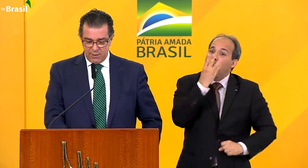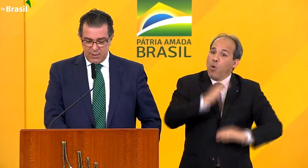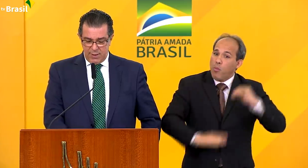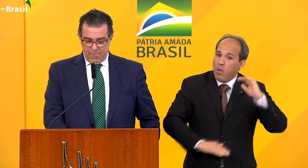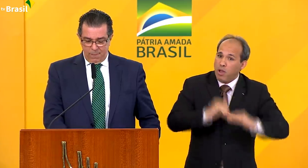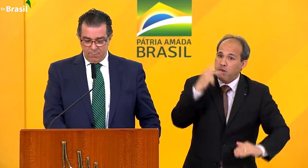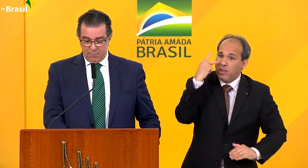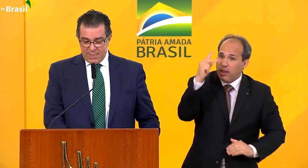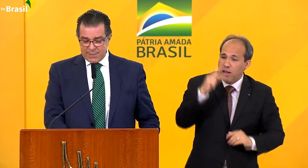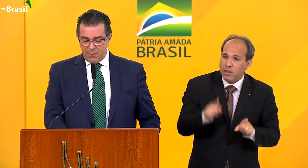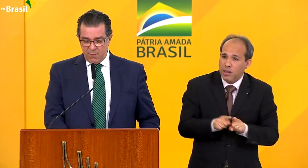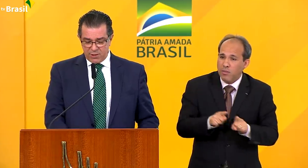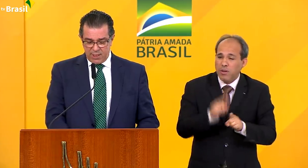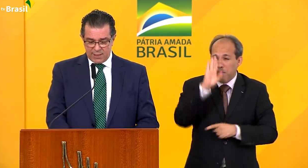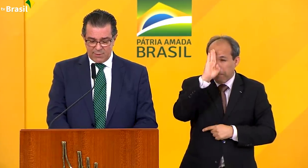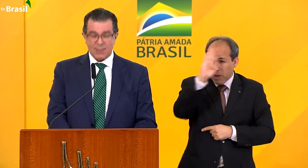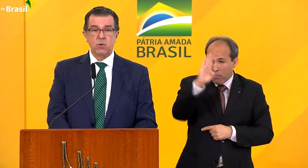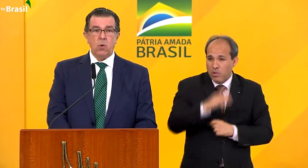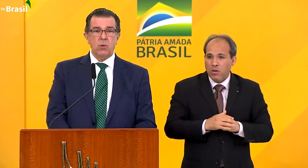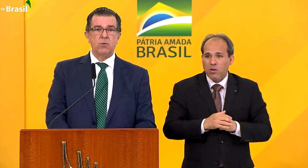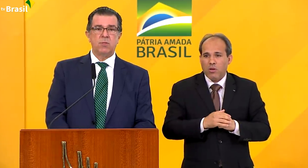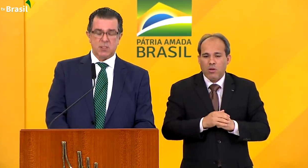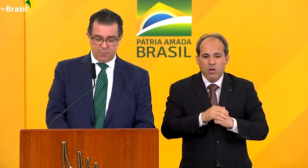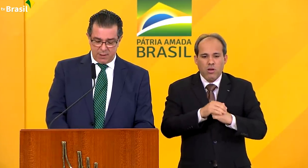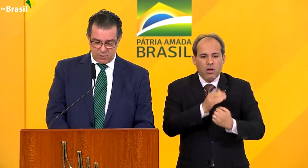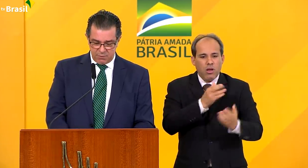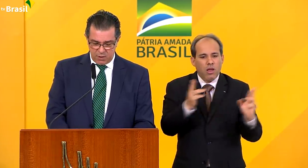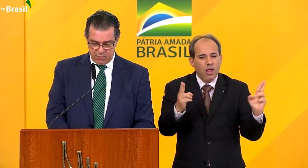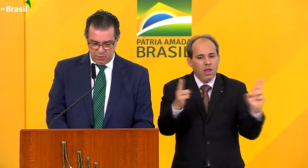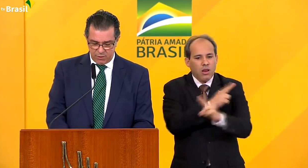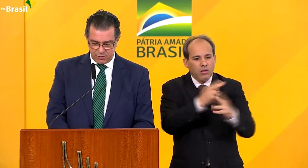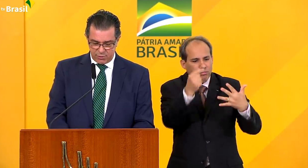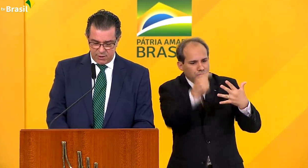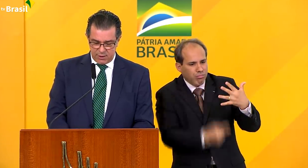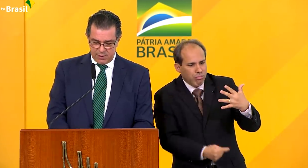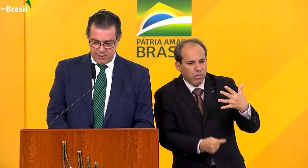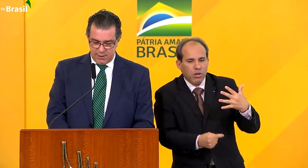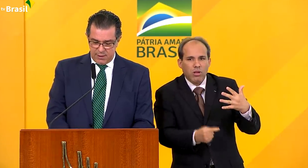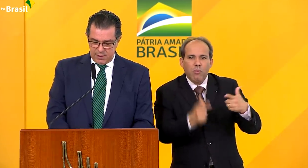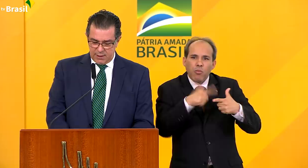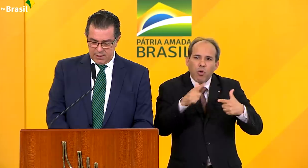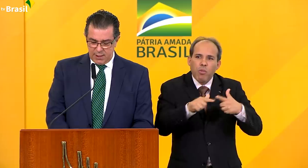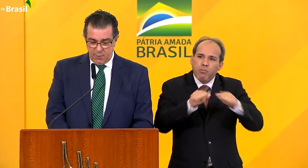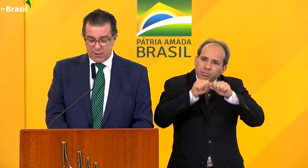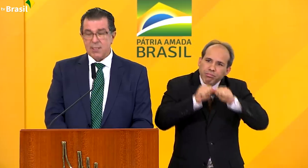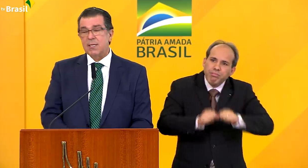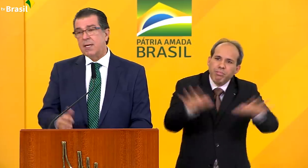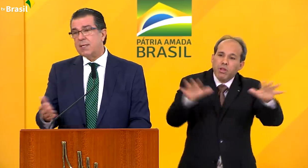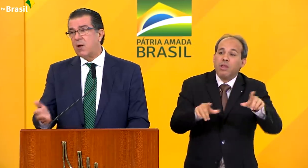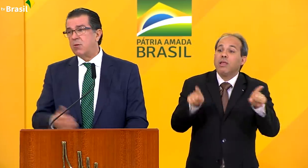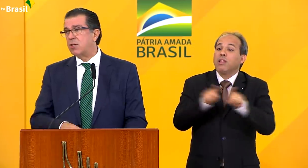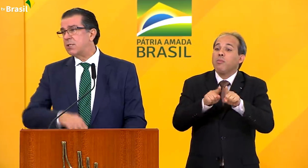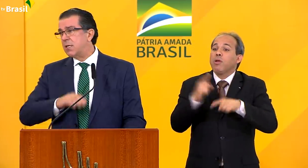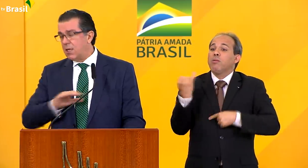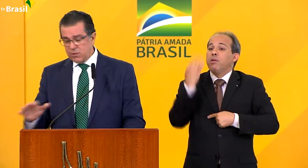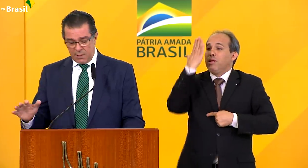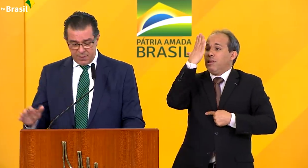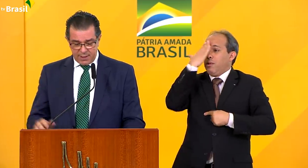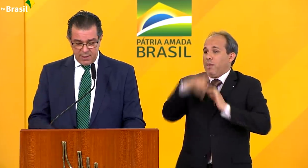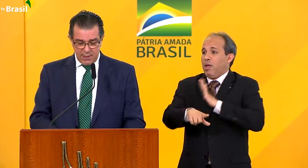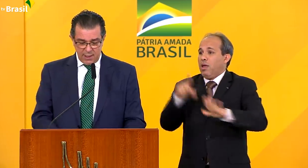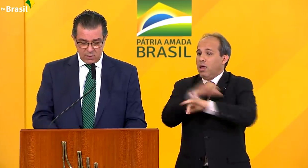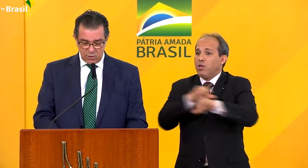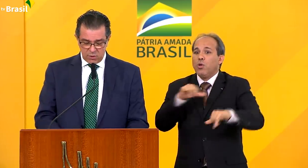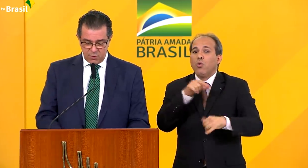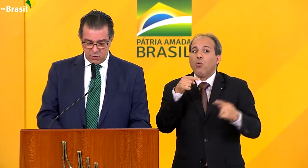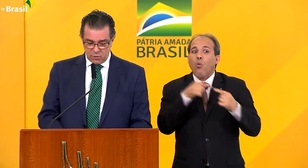fabricação, principalmente em relação a todos os aspectos microbiológicos. E é importante salientar, como eu já disse, que não se